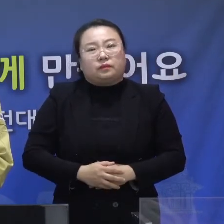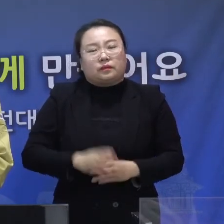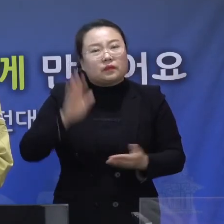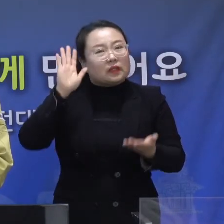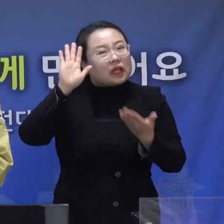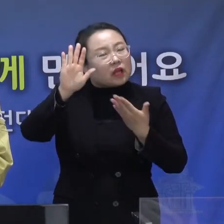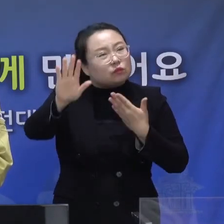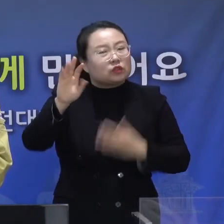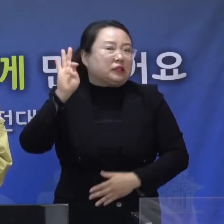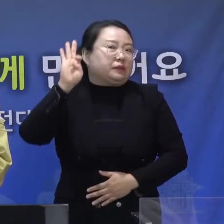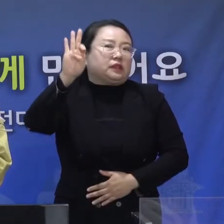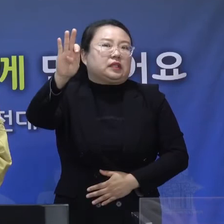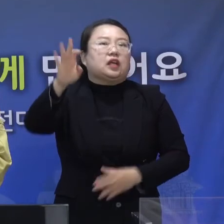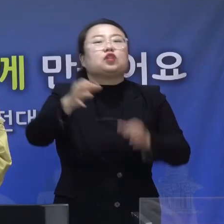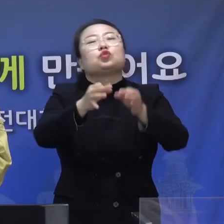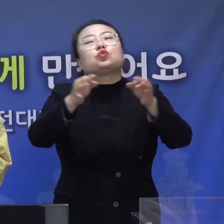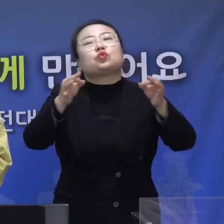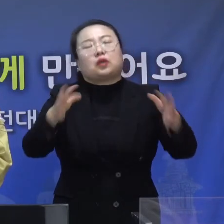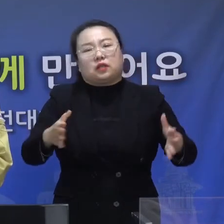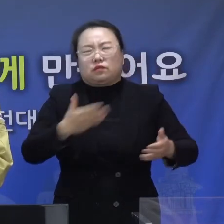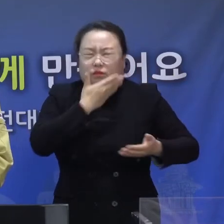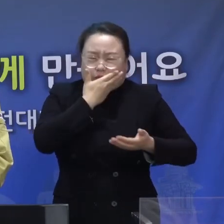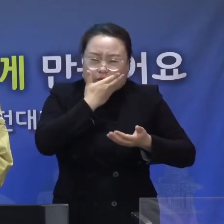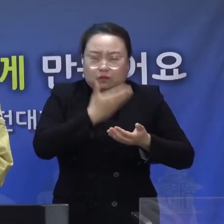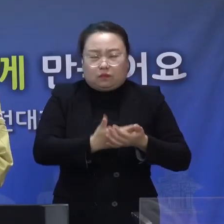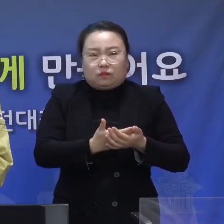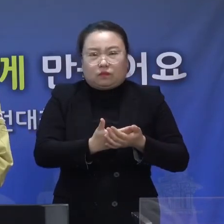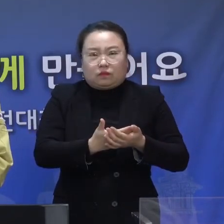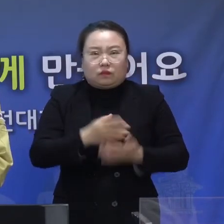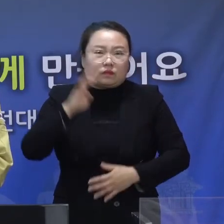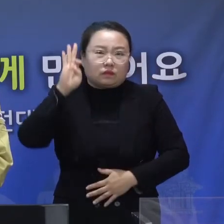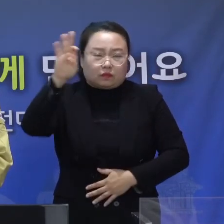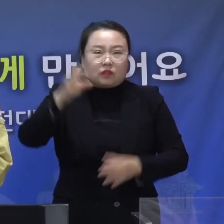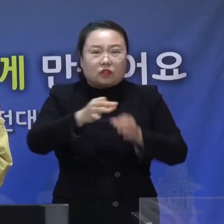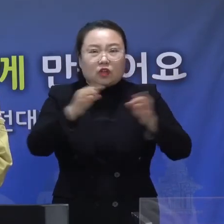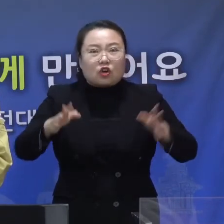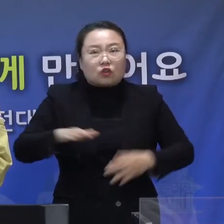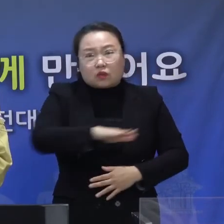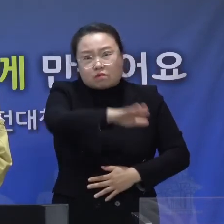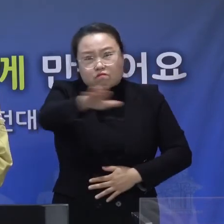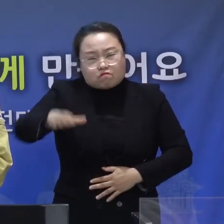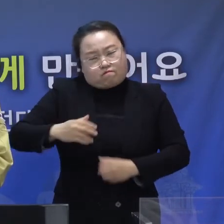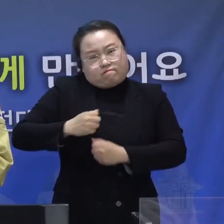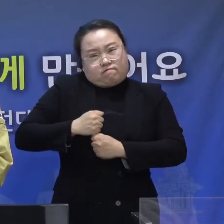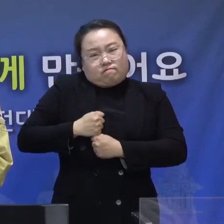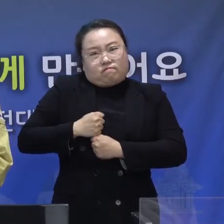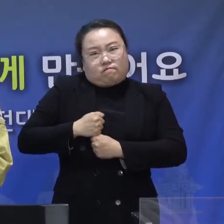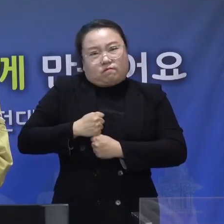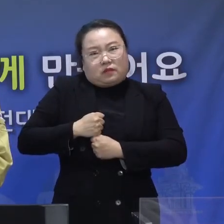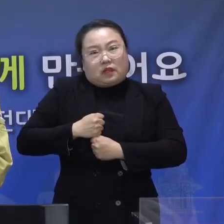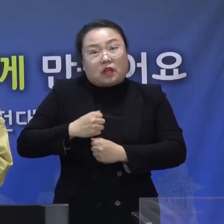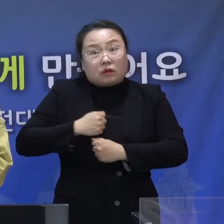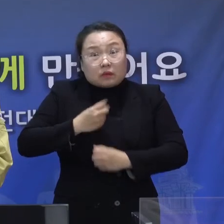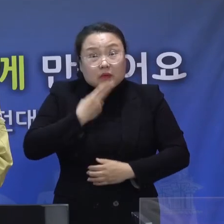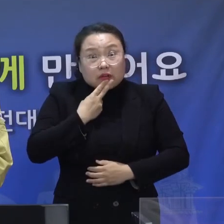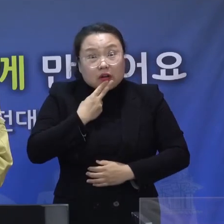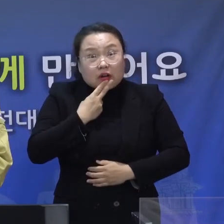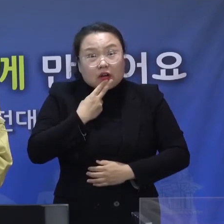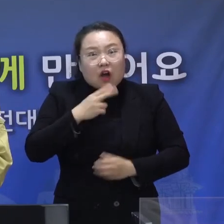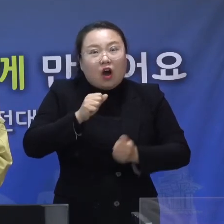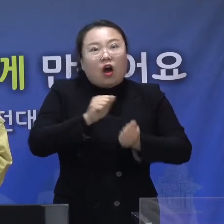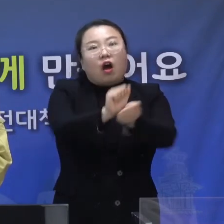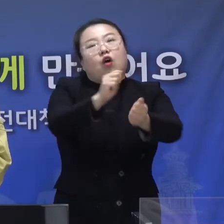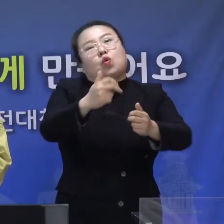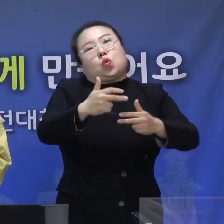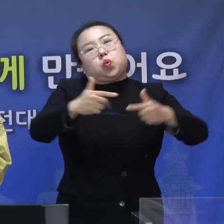2주 동안이 그 어느 때보다도 중요합니다. 2주 동안 우리 모두가 조심하지 않는다면 걷잡을 수 없는 위험한